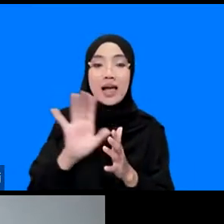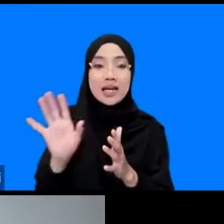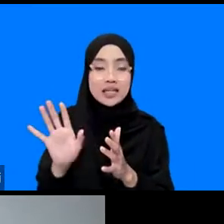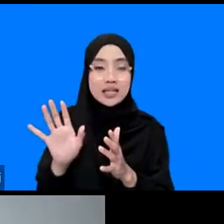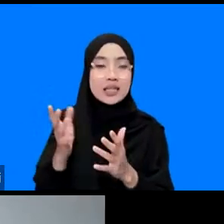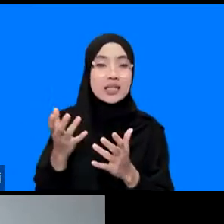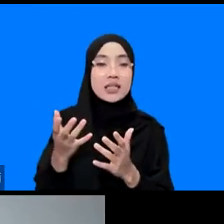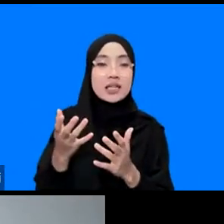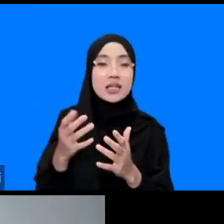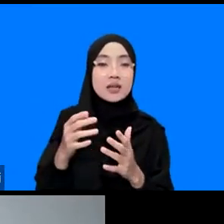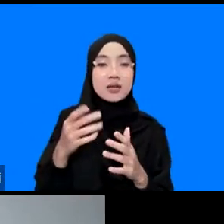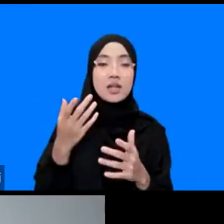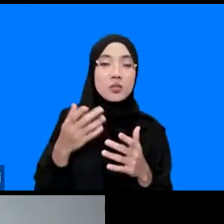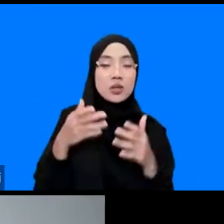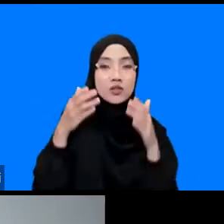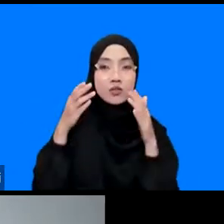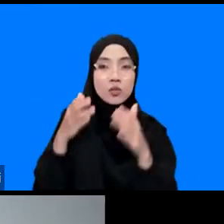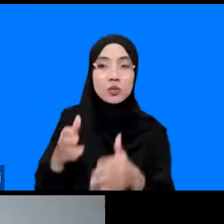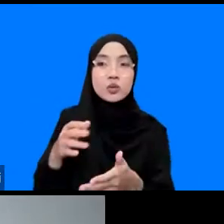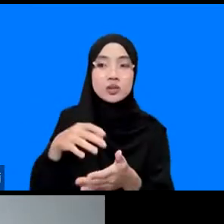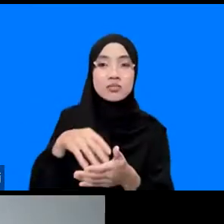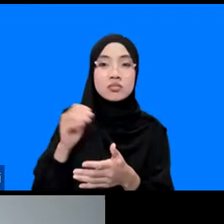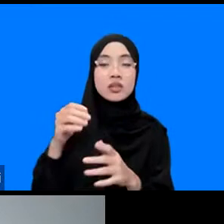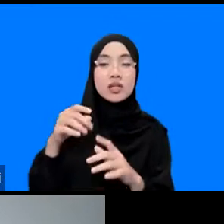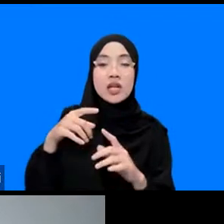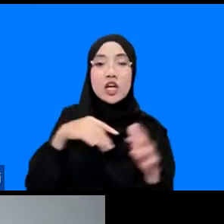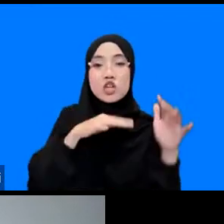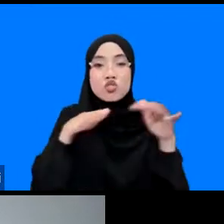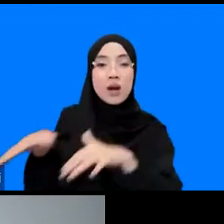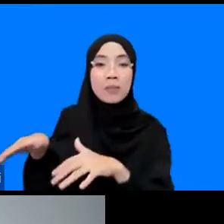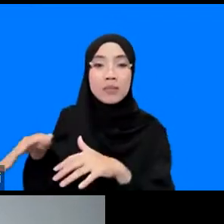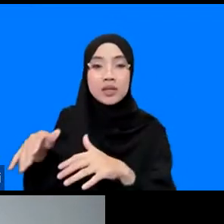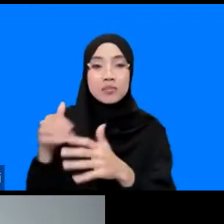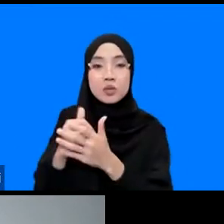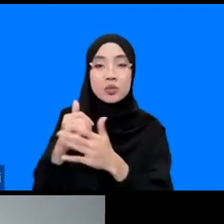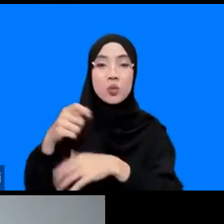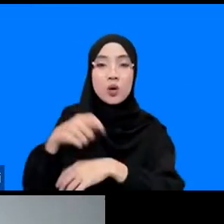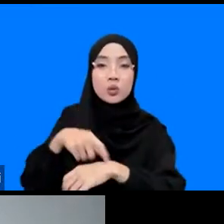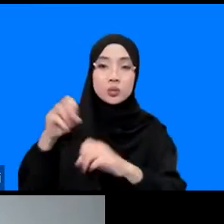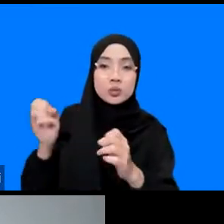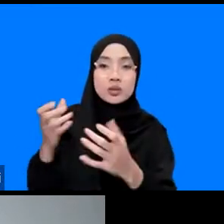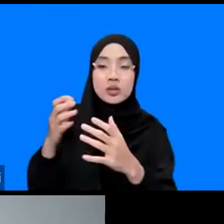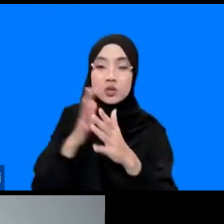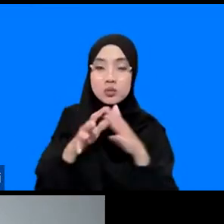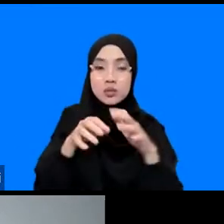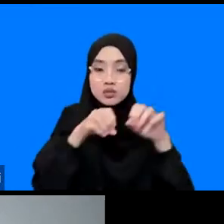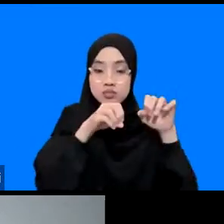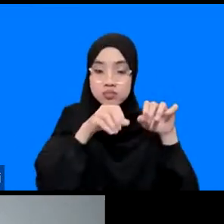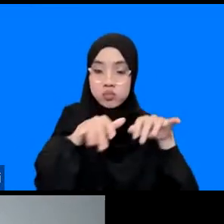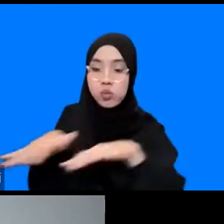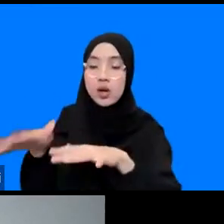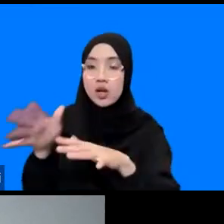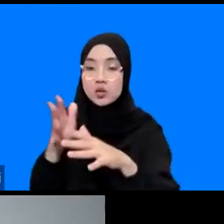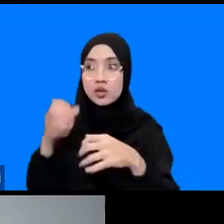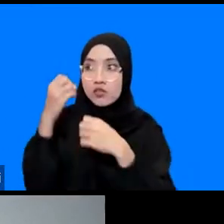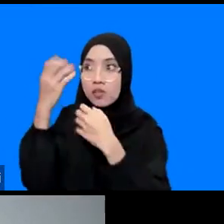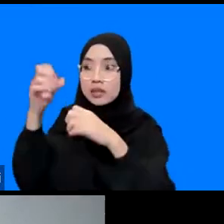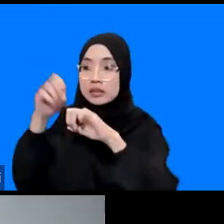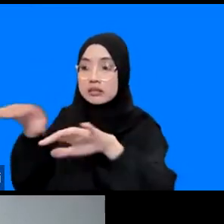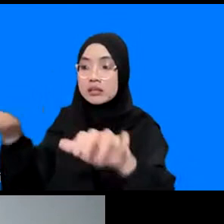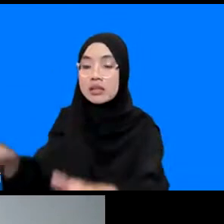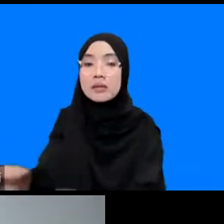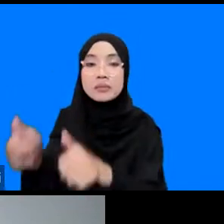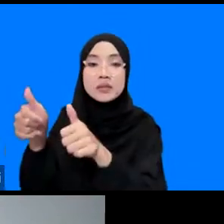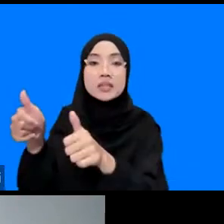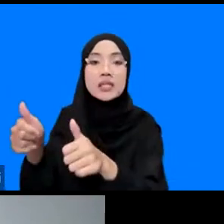lebih tsunami centric artinya tsunami itu dibaca secara real time ketika menjalar dia sudah bisa diinformasikan ke